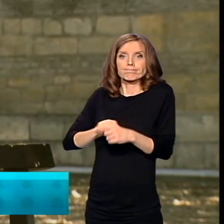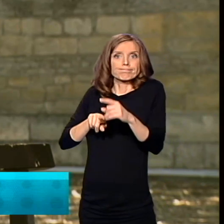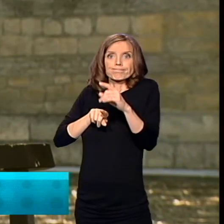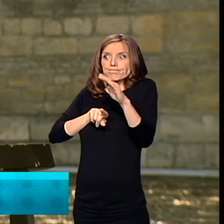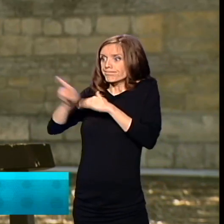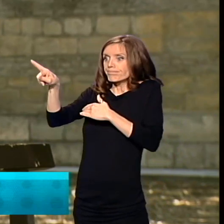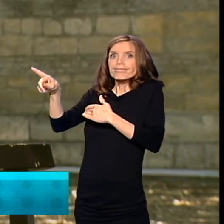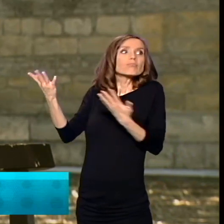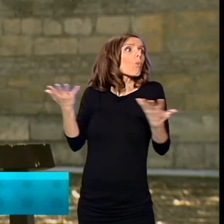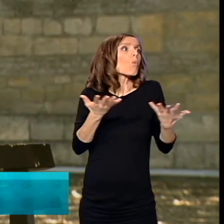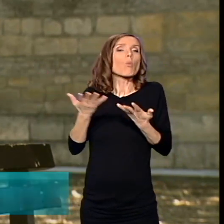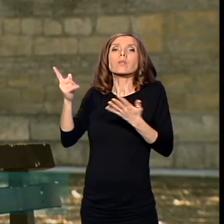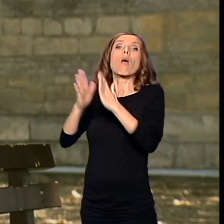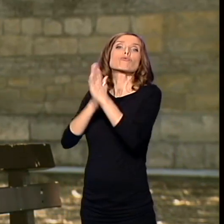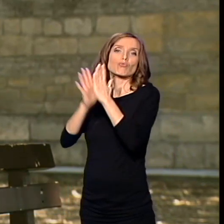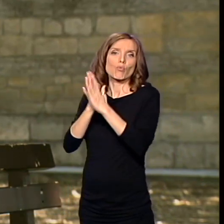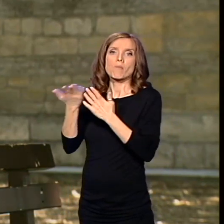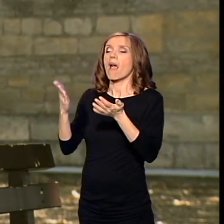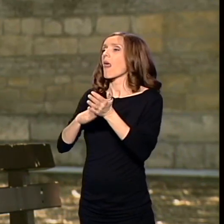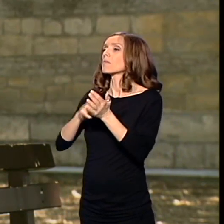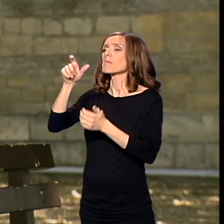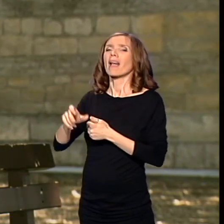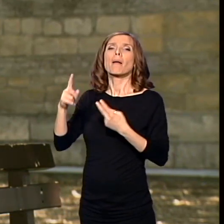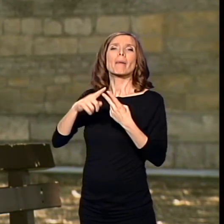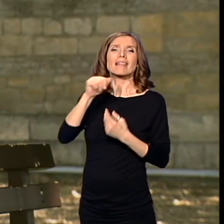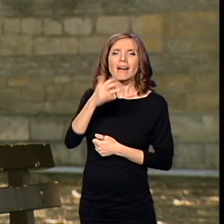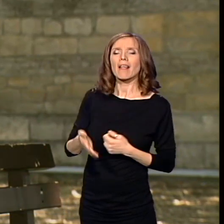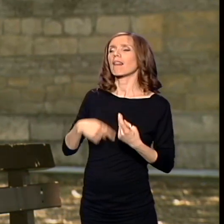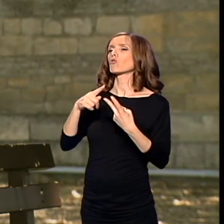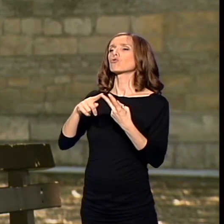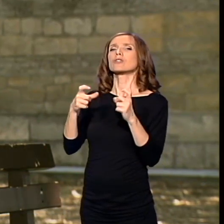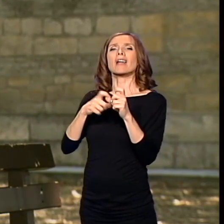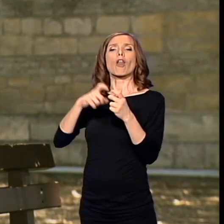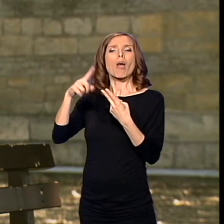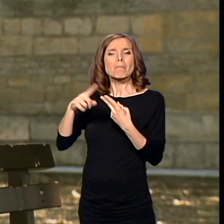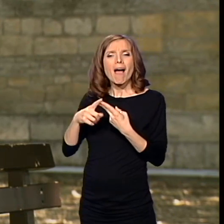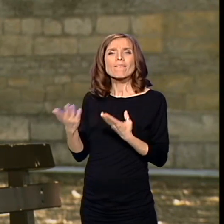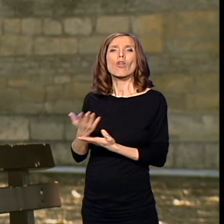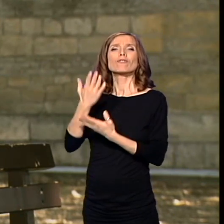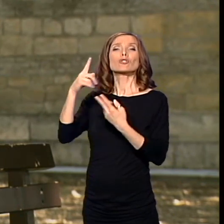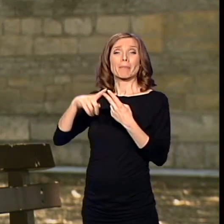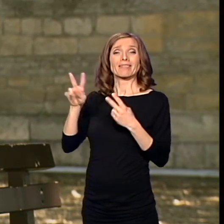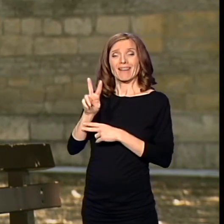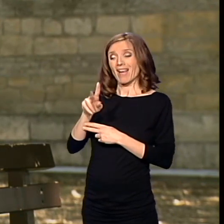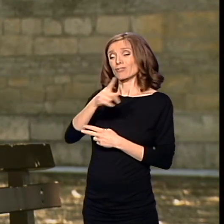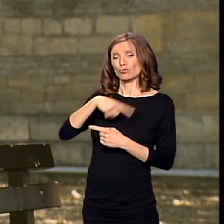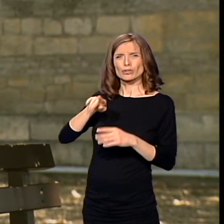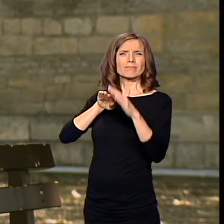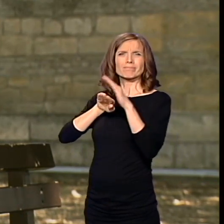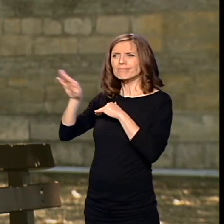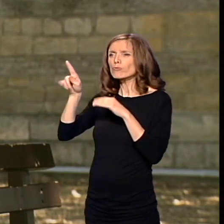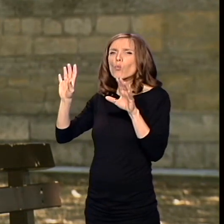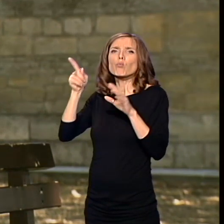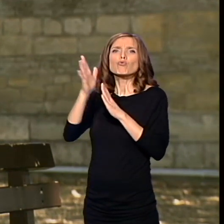šumu. Kao Petar Irić, kao Stanoje Pavlović, kao Petar Vasić. I oni su se